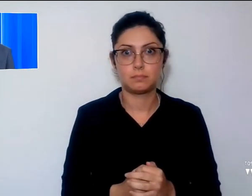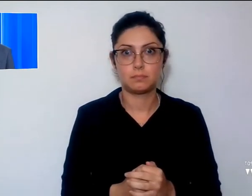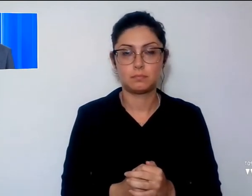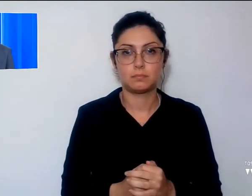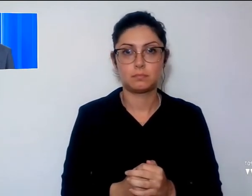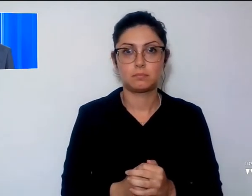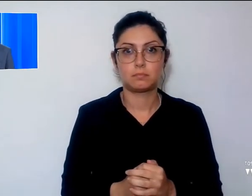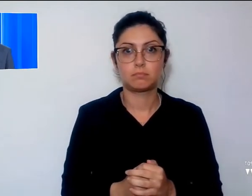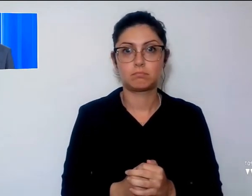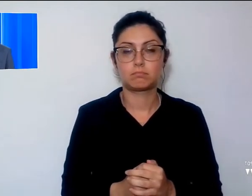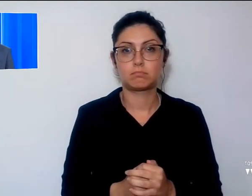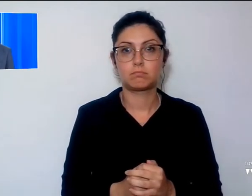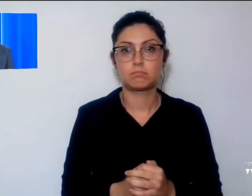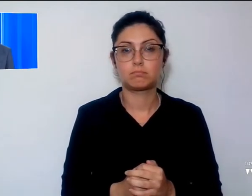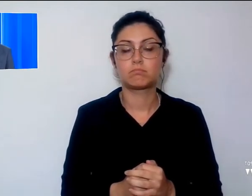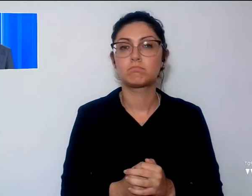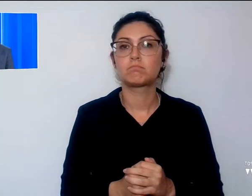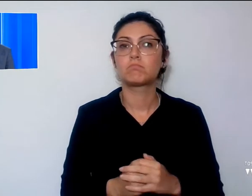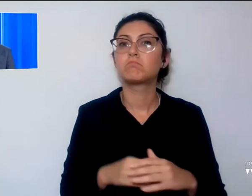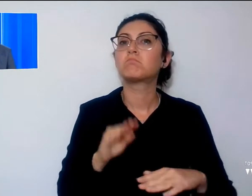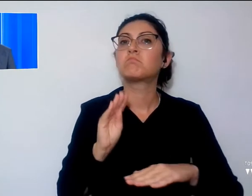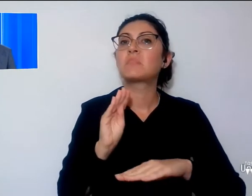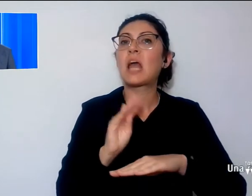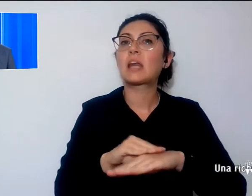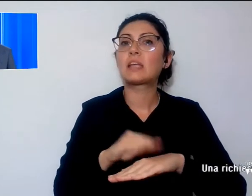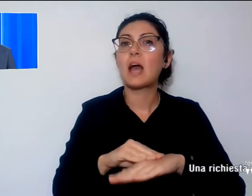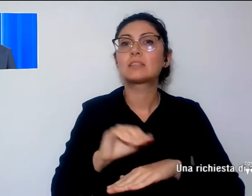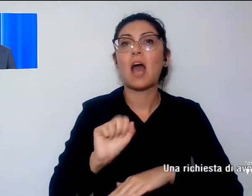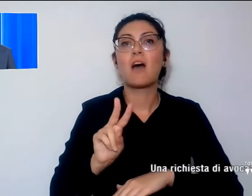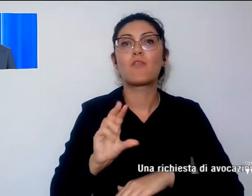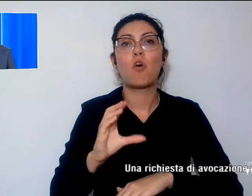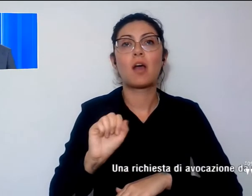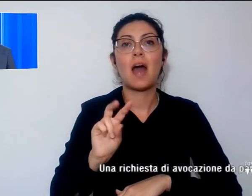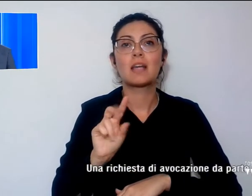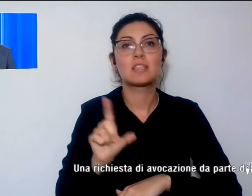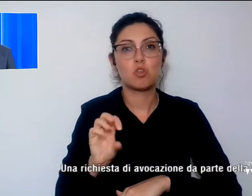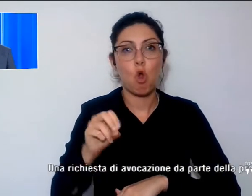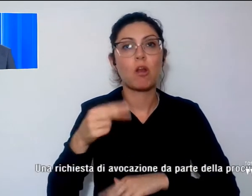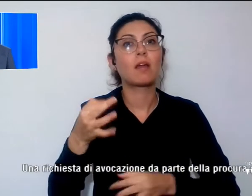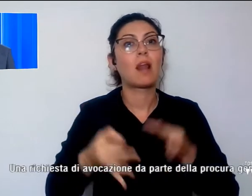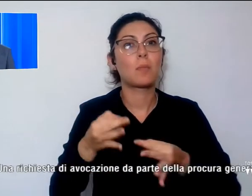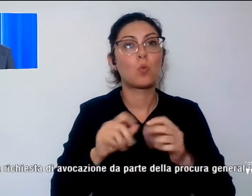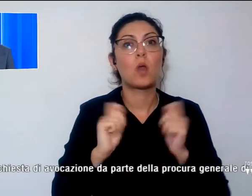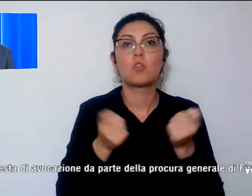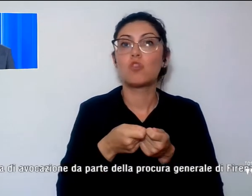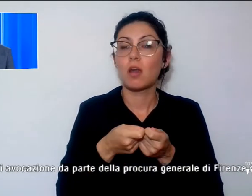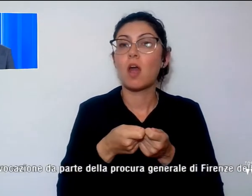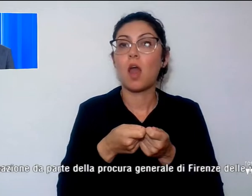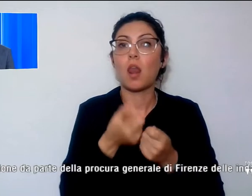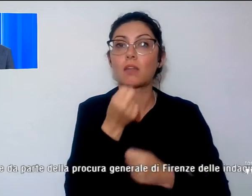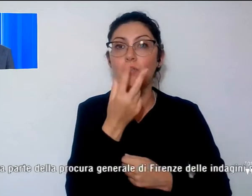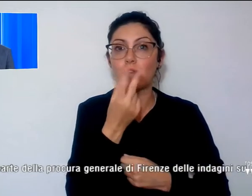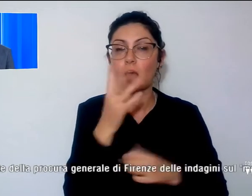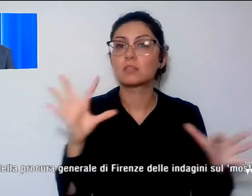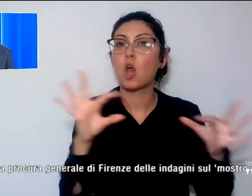Una richiesta di avocazione da parte della Procura Generale di Firenze delle indagini sul